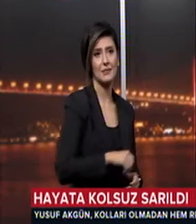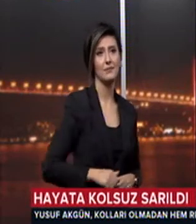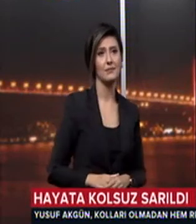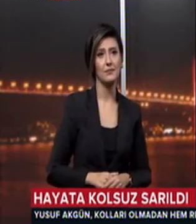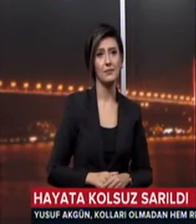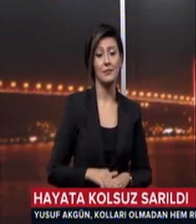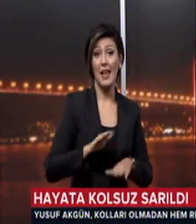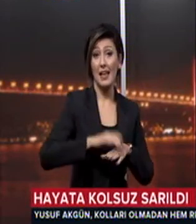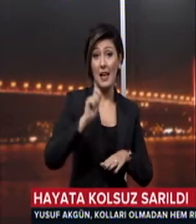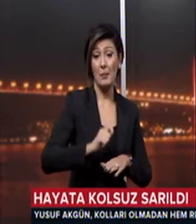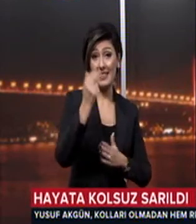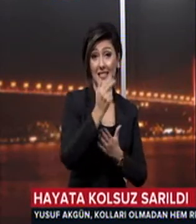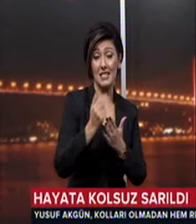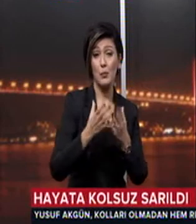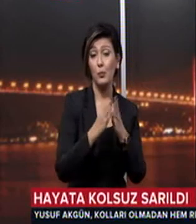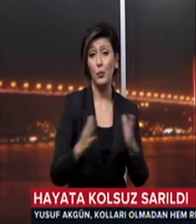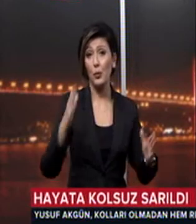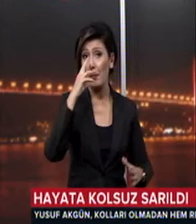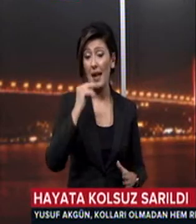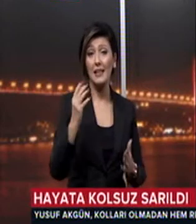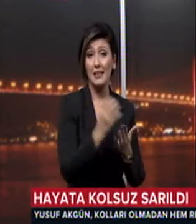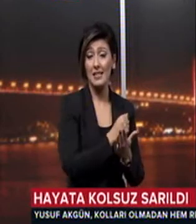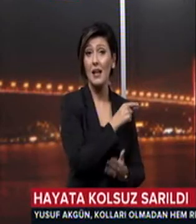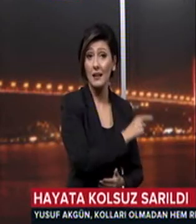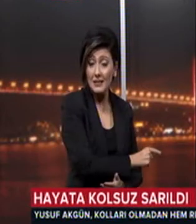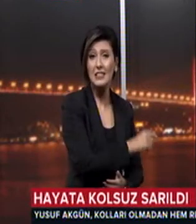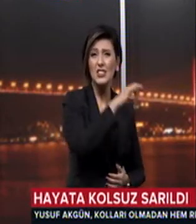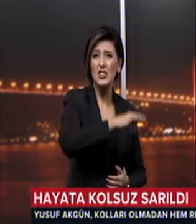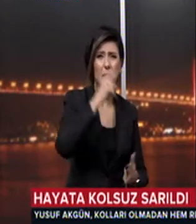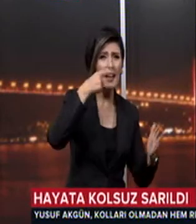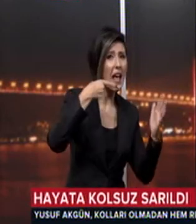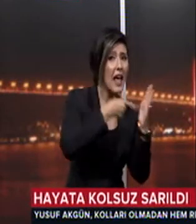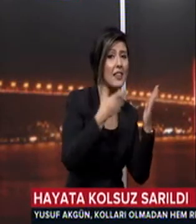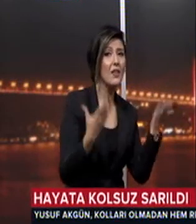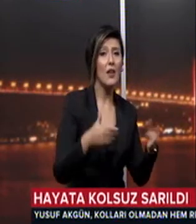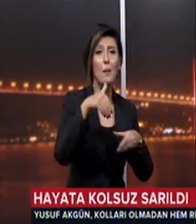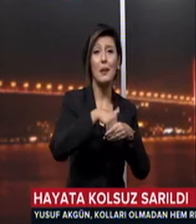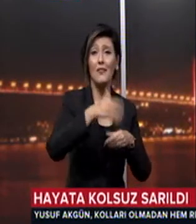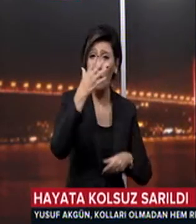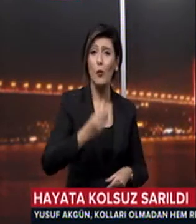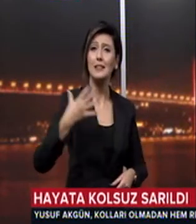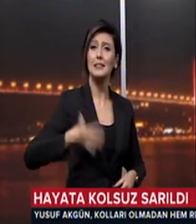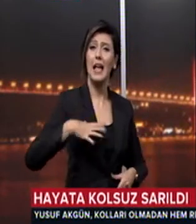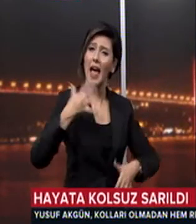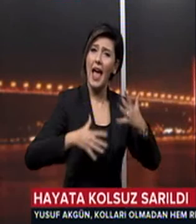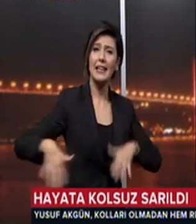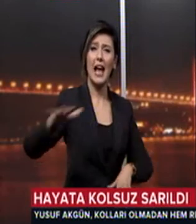Yaptığı resimler büyük beğeni toplayan Yusuf Akgün'ün şimdiki hedefi ise Milletvekili olup tüm engellileri temsil etmek